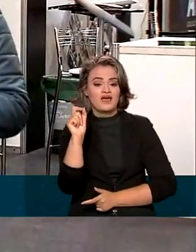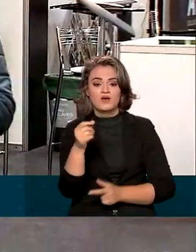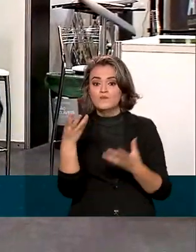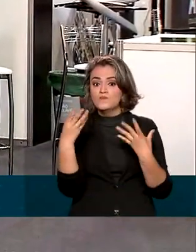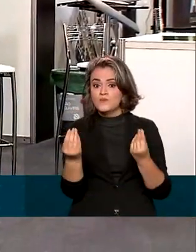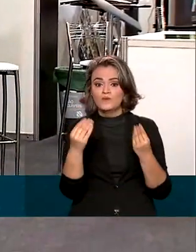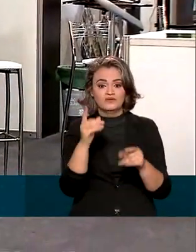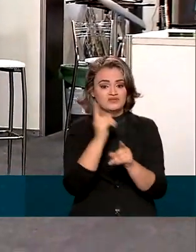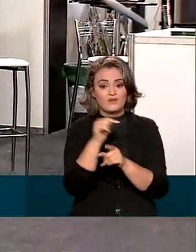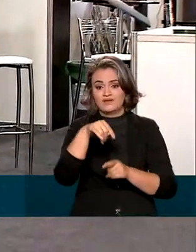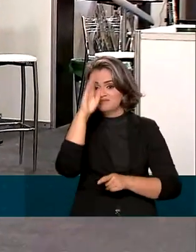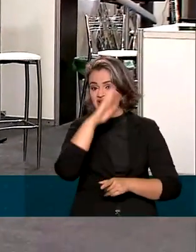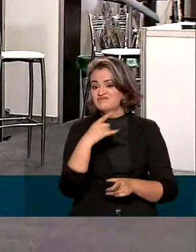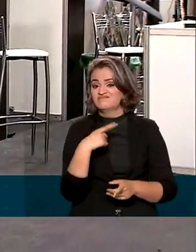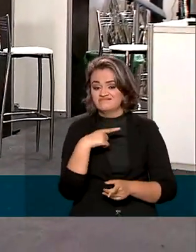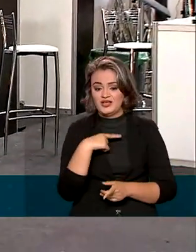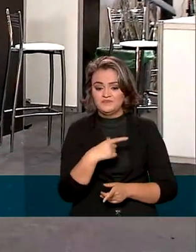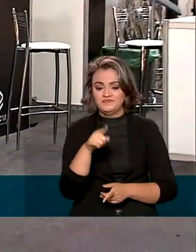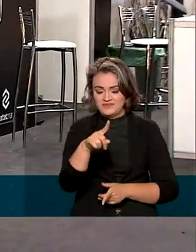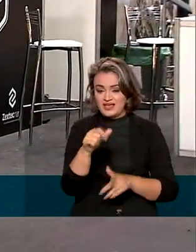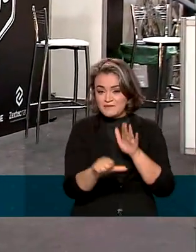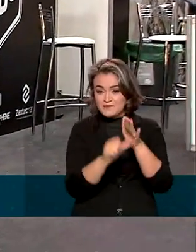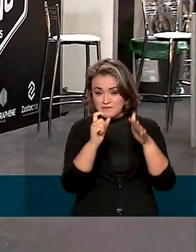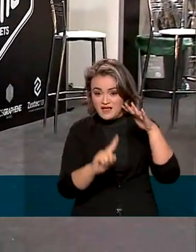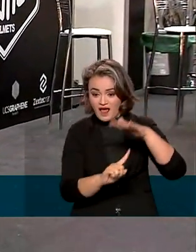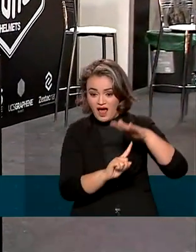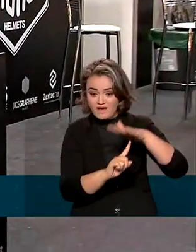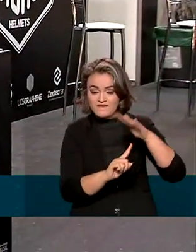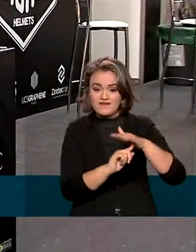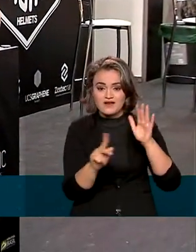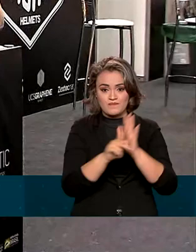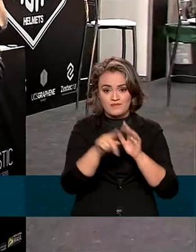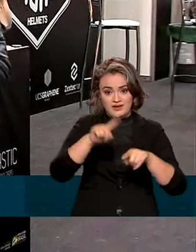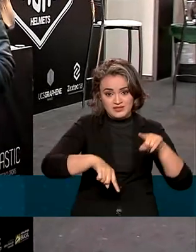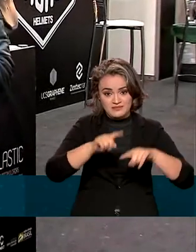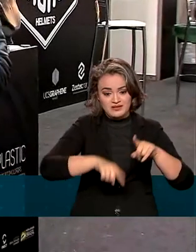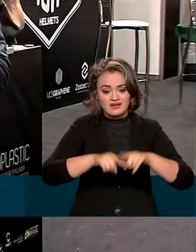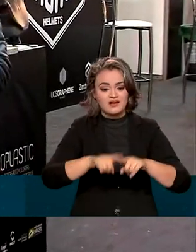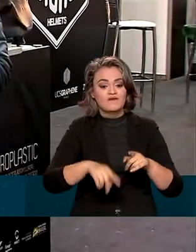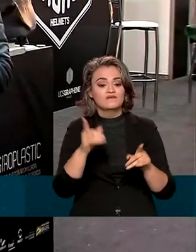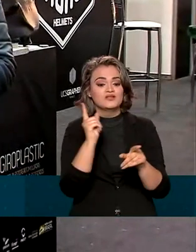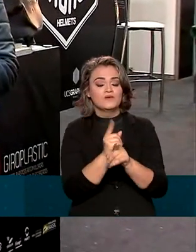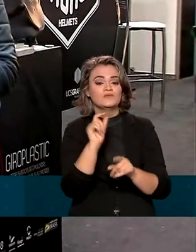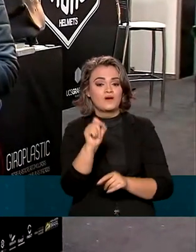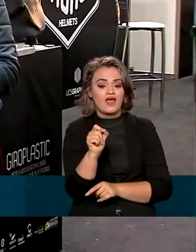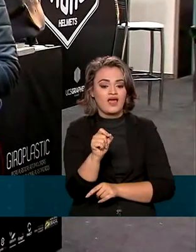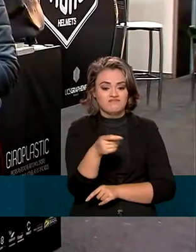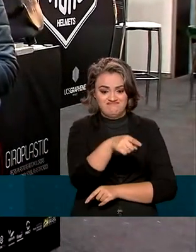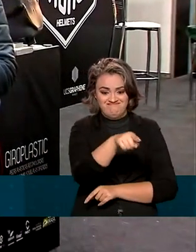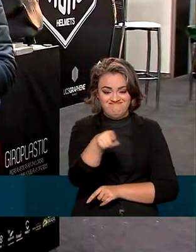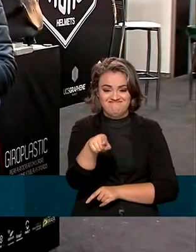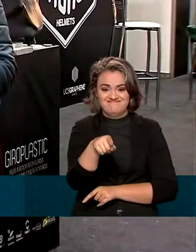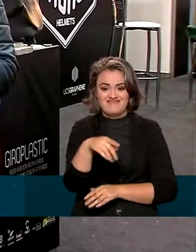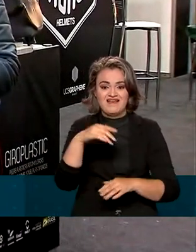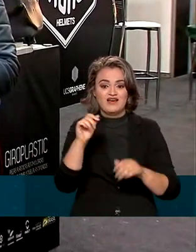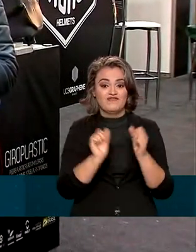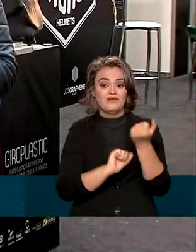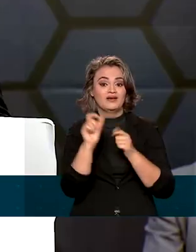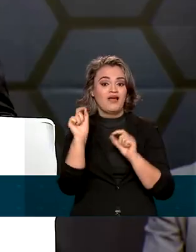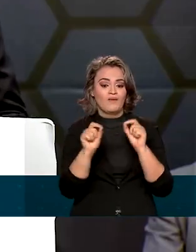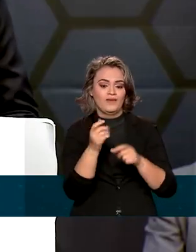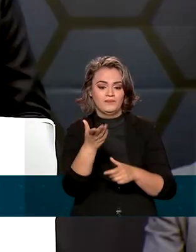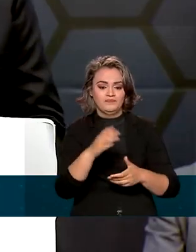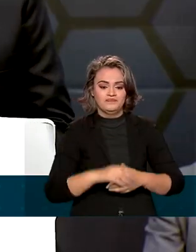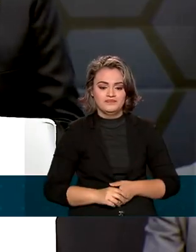abundância aqui no Brasil. Aqui na primeira feira brasileira de grafeno é possível, inclusive, ver algumas aplicações desse produto.